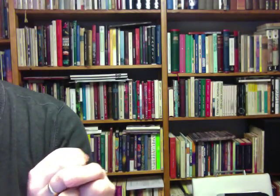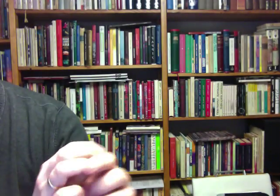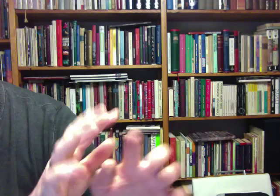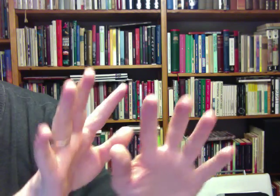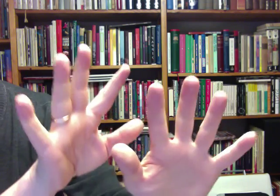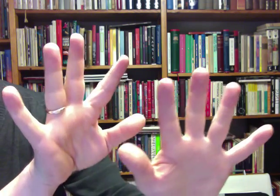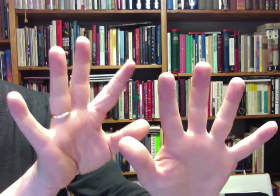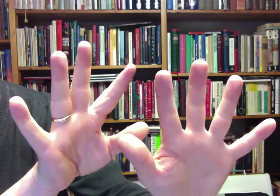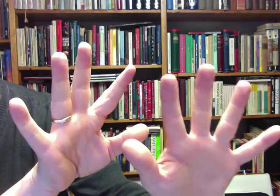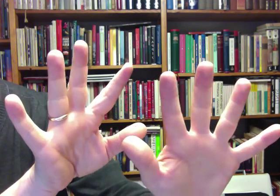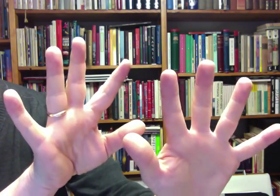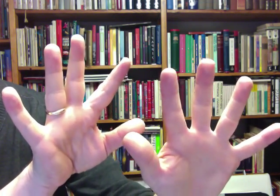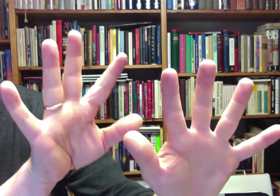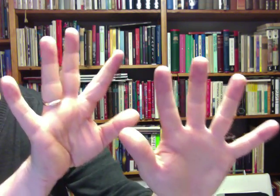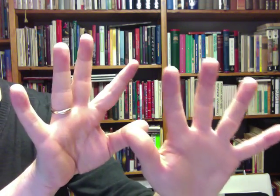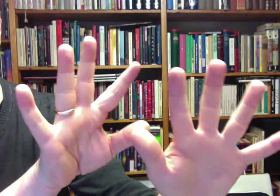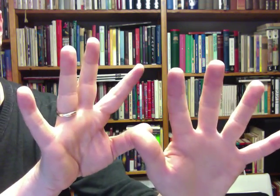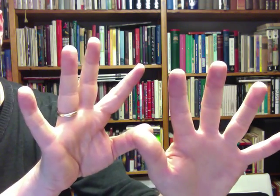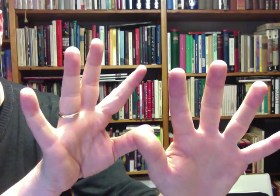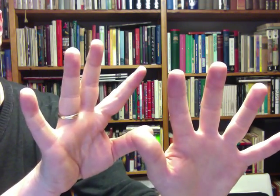Tässä oli käskyt. Kymmenen käskyä.